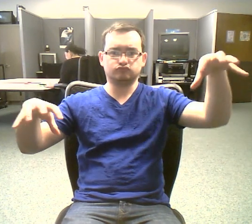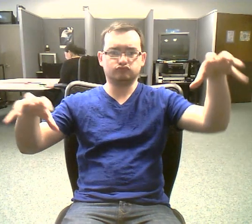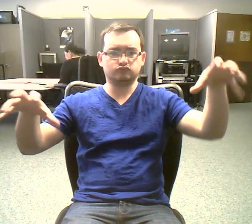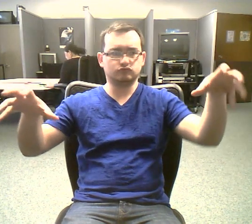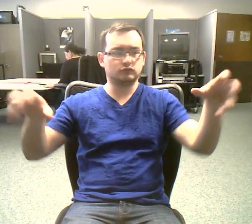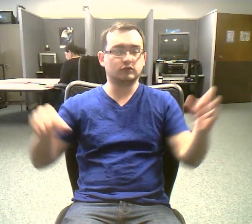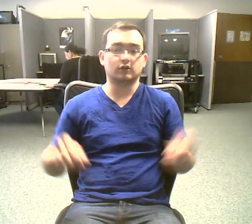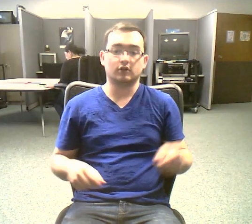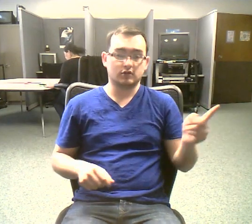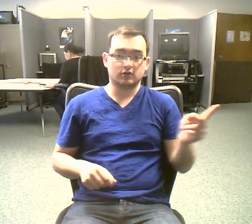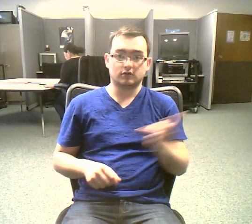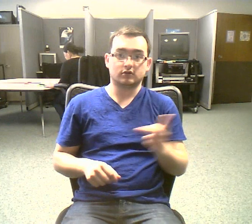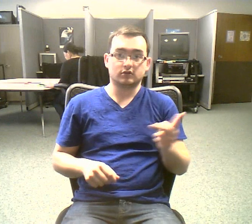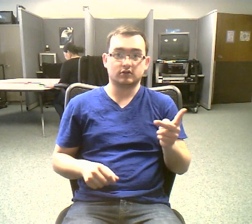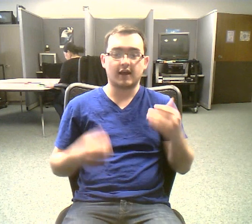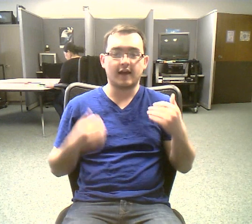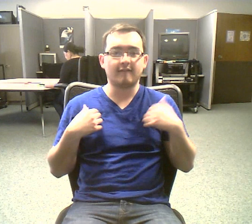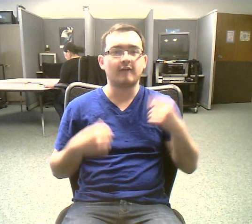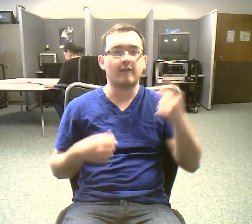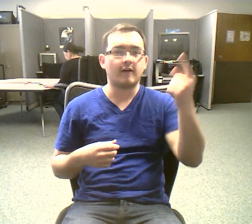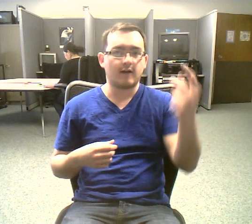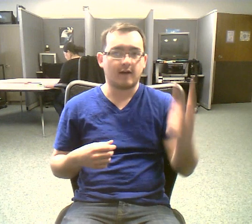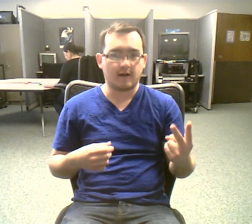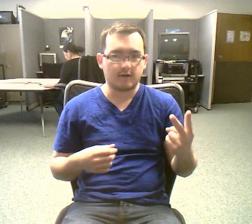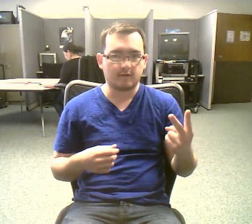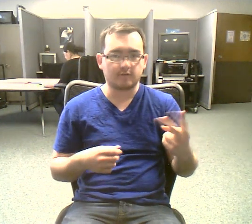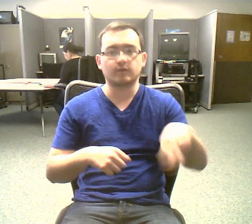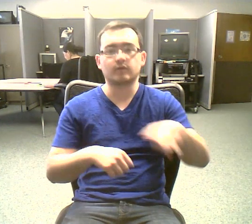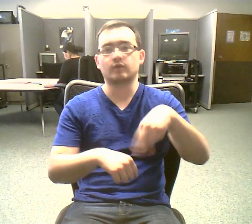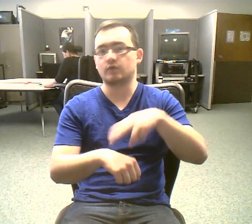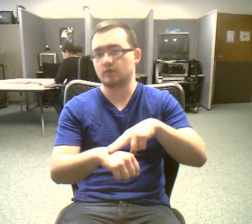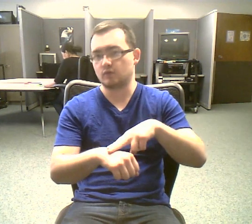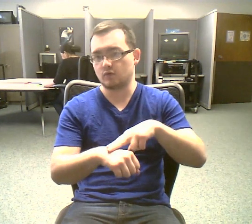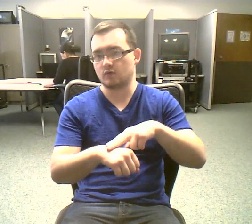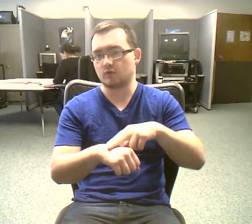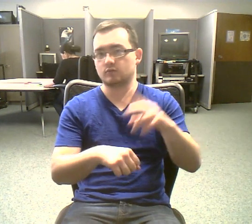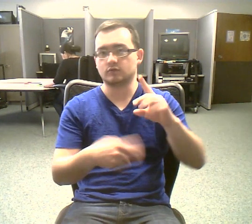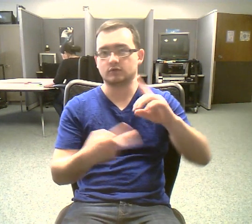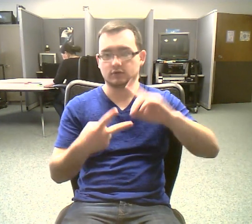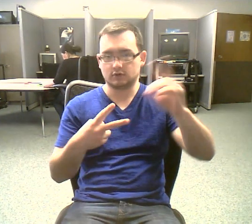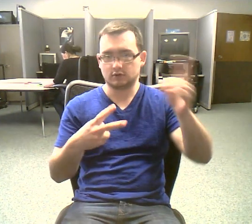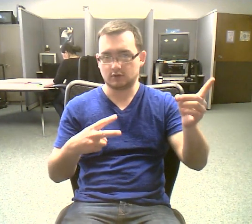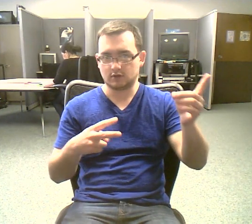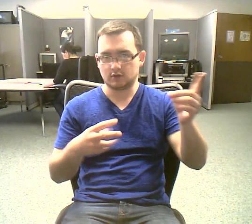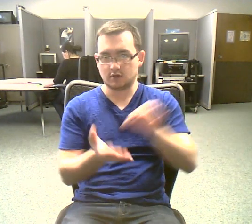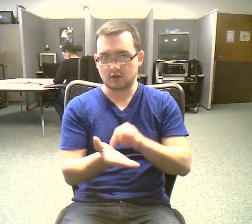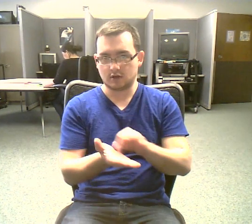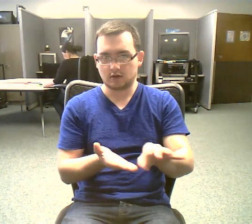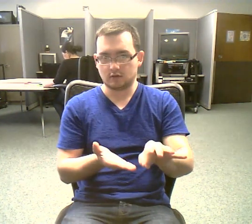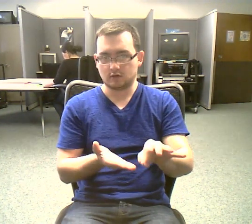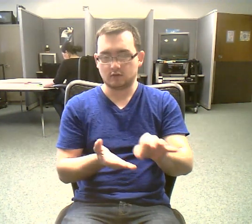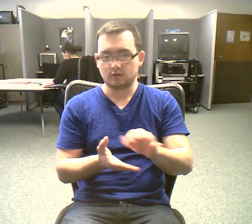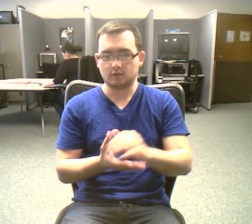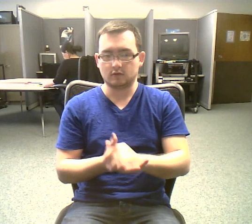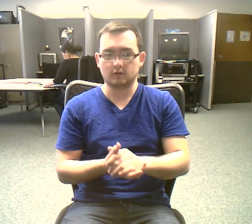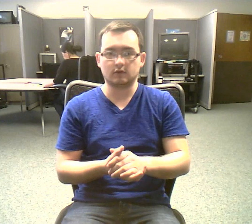all over and we go to interphase where you have that resting phase until it starts all over again.